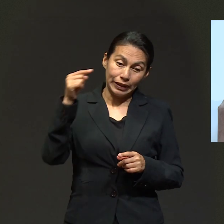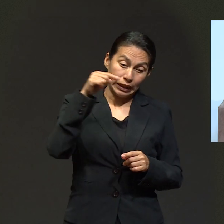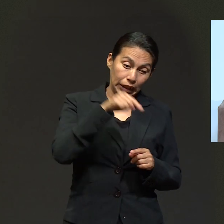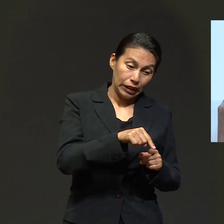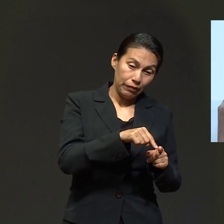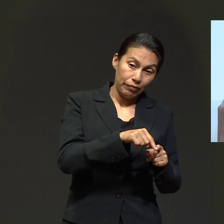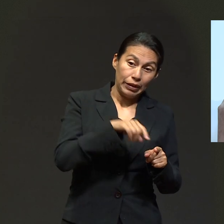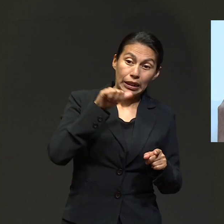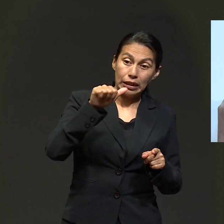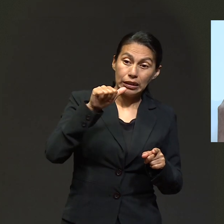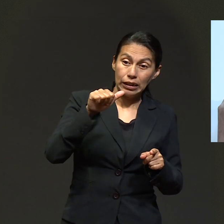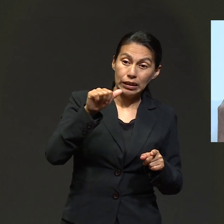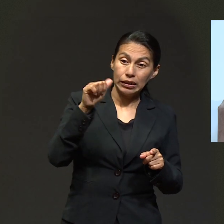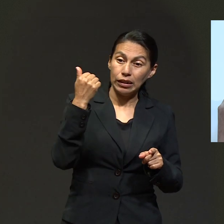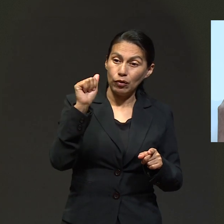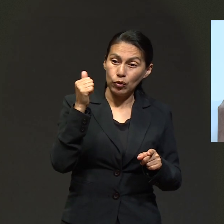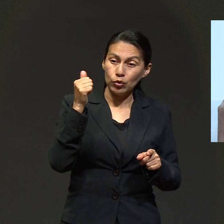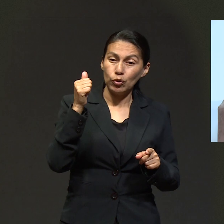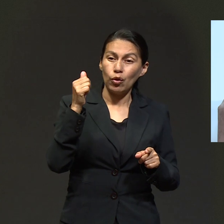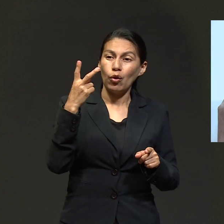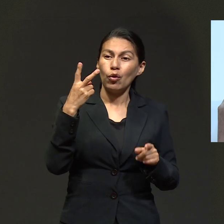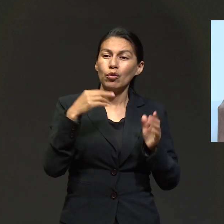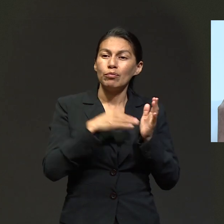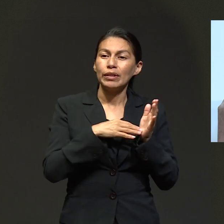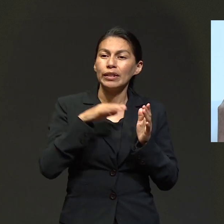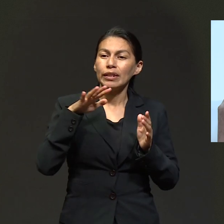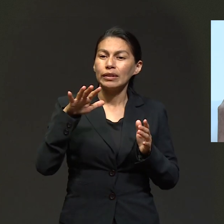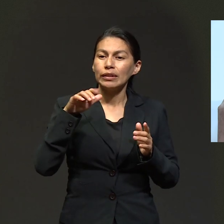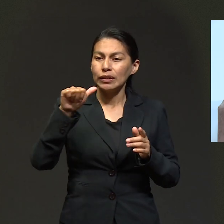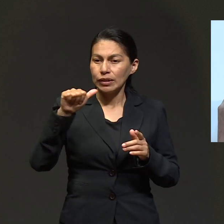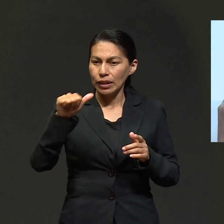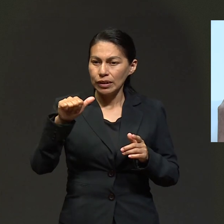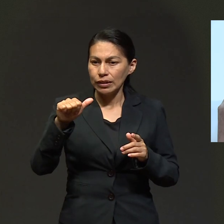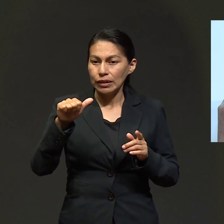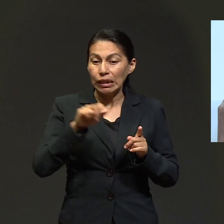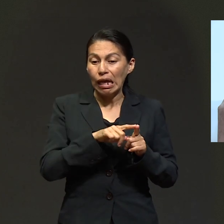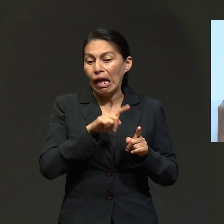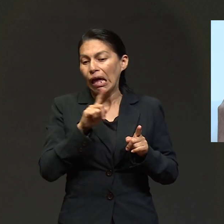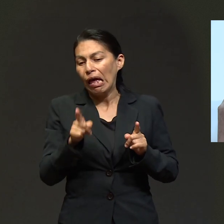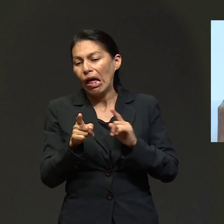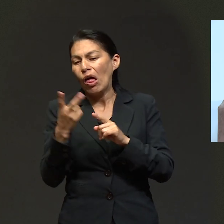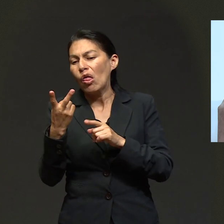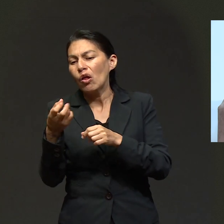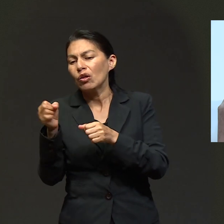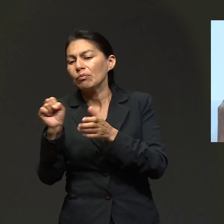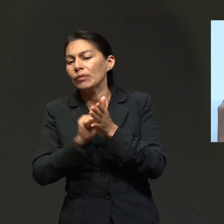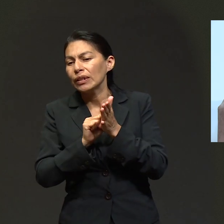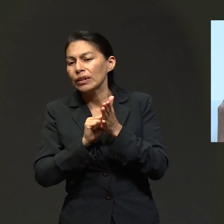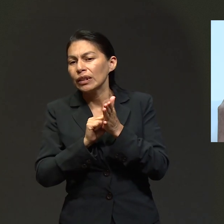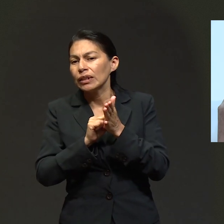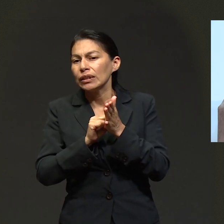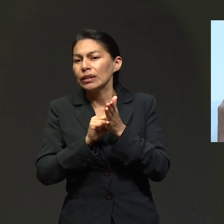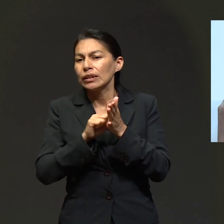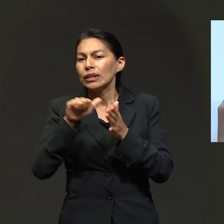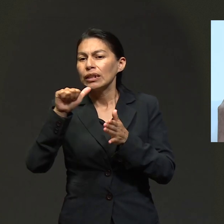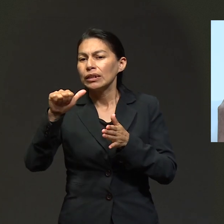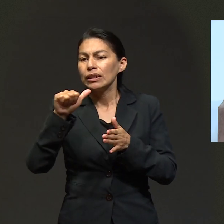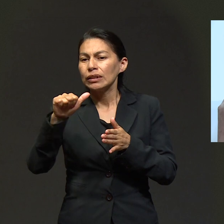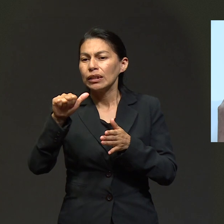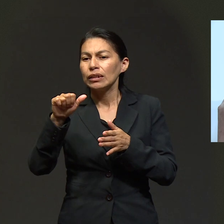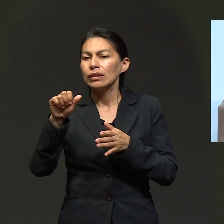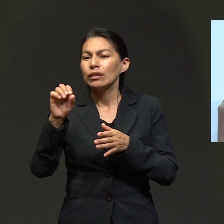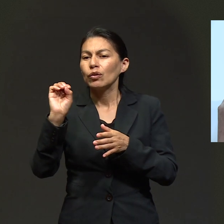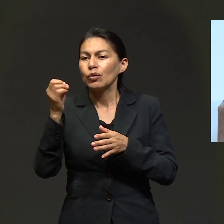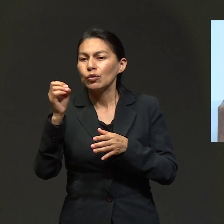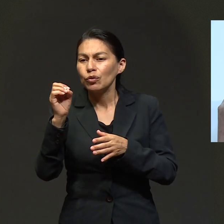yo vine a dejarla el 16 de agosto de 2016. Y el 16 de octubre. Apenas